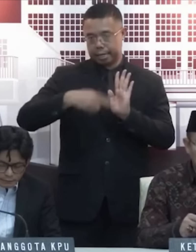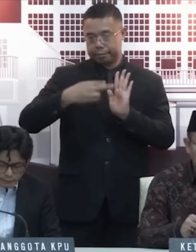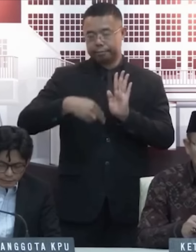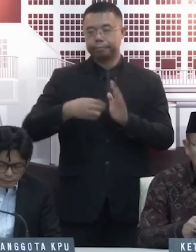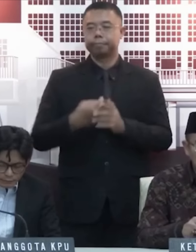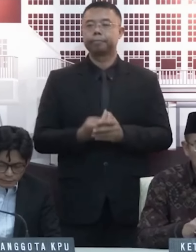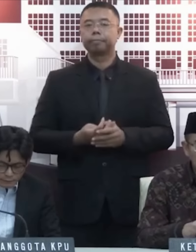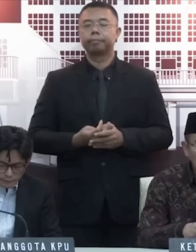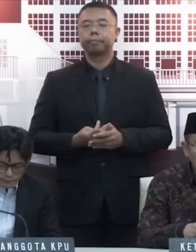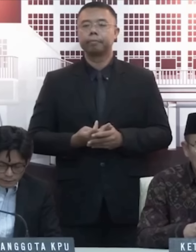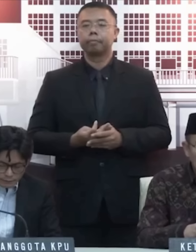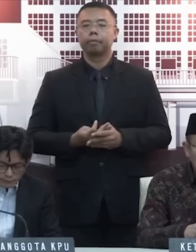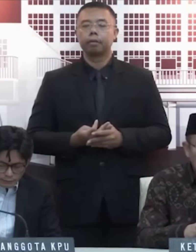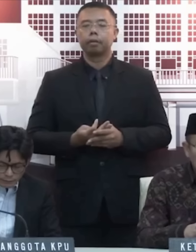ya.